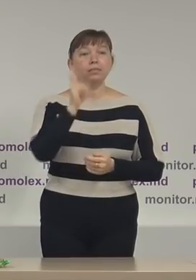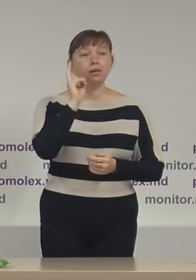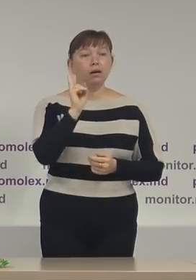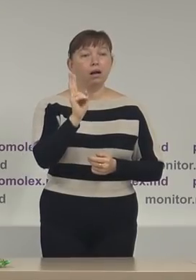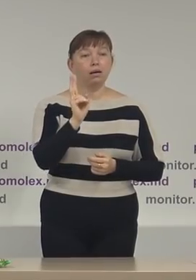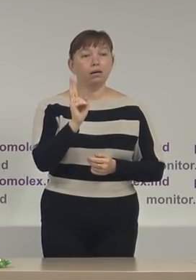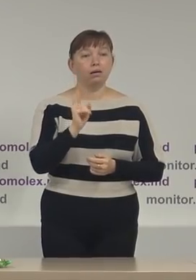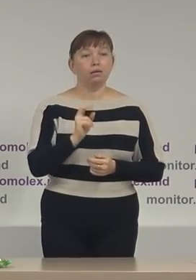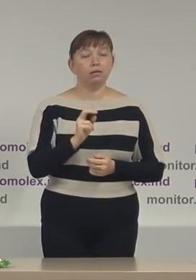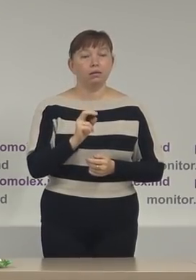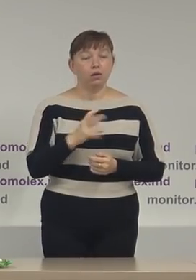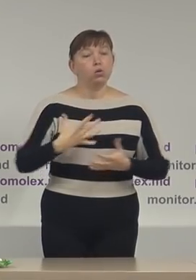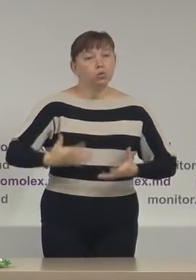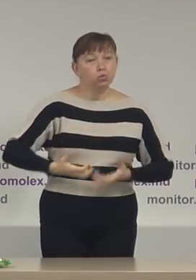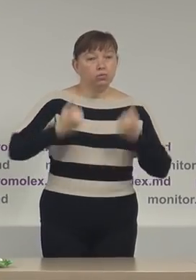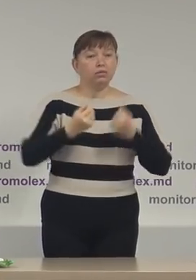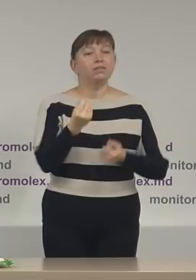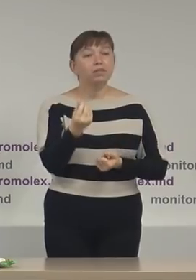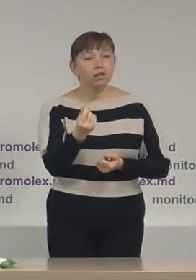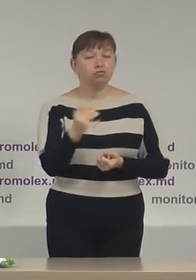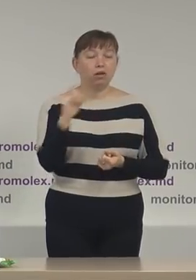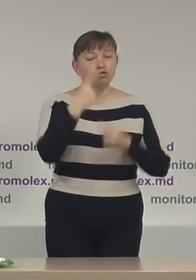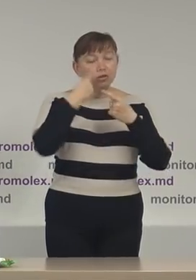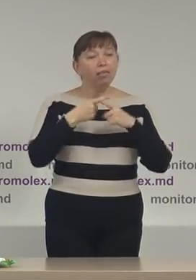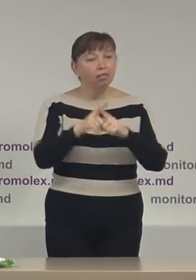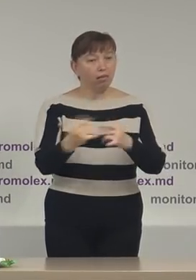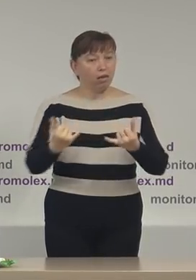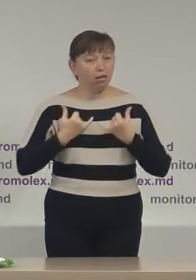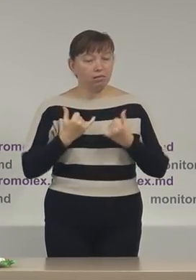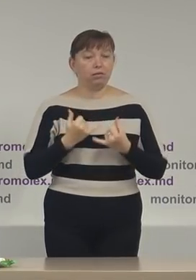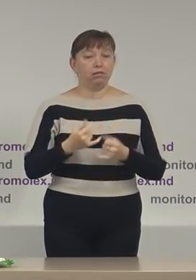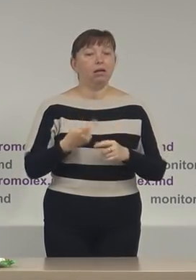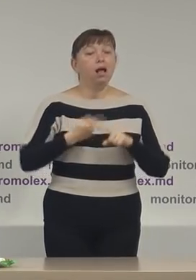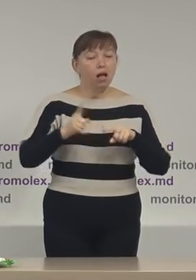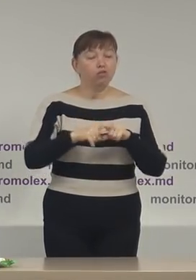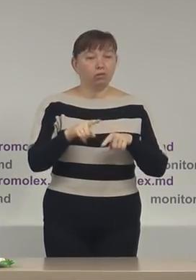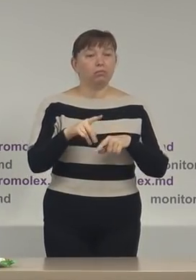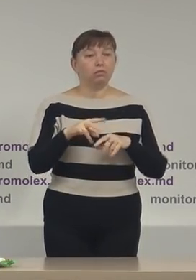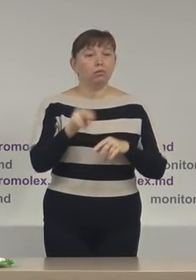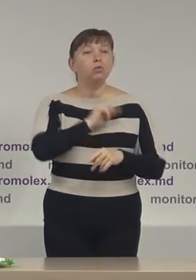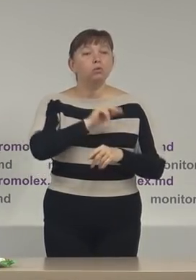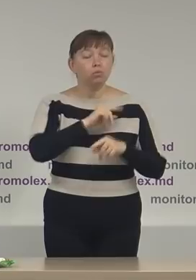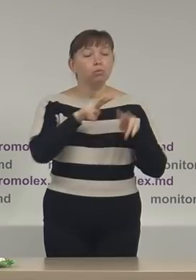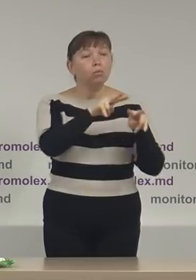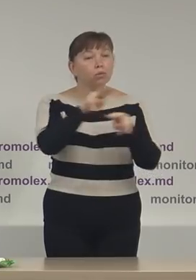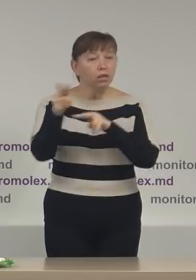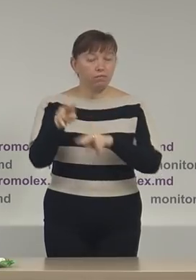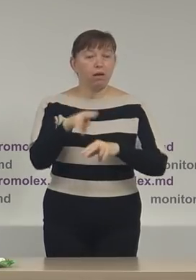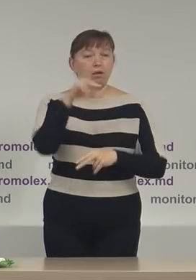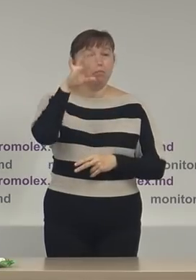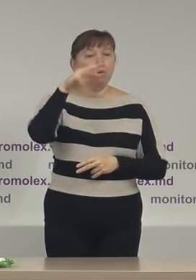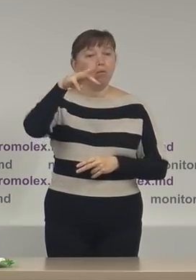susțin financiar și tehnic misiunea de observare Promolex, în acest